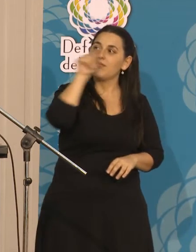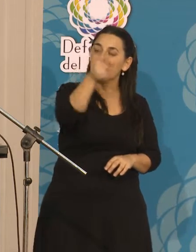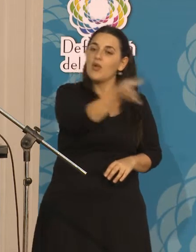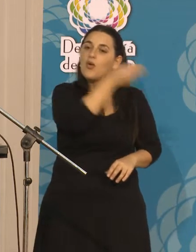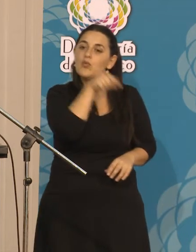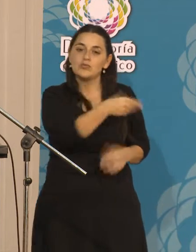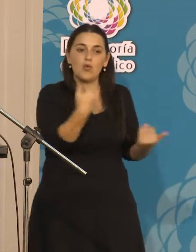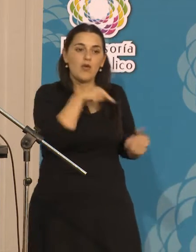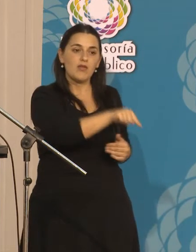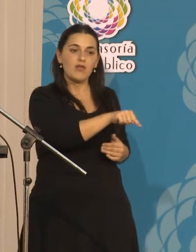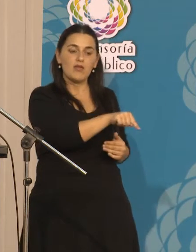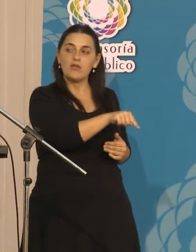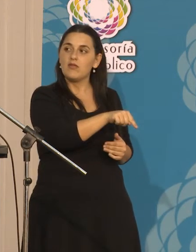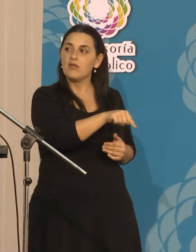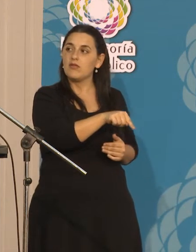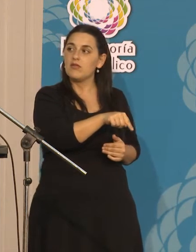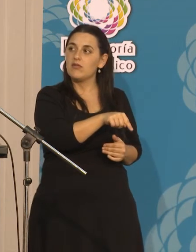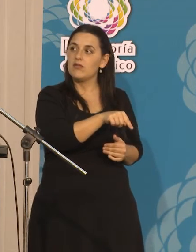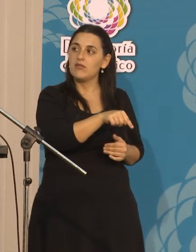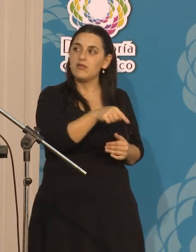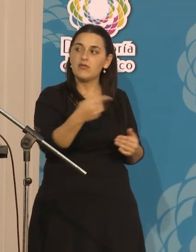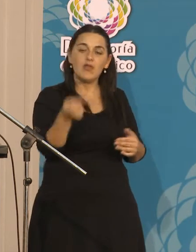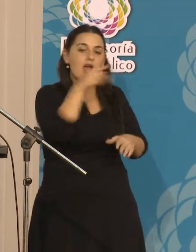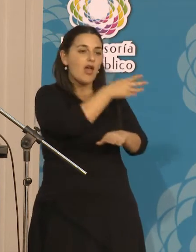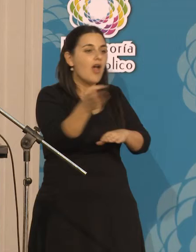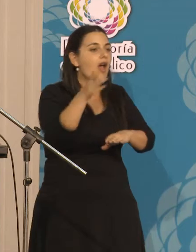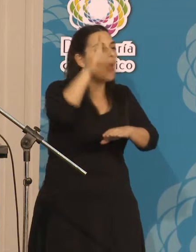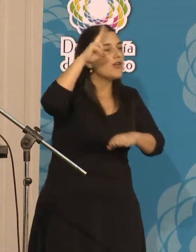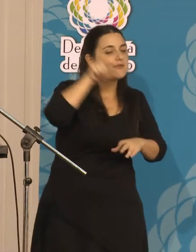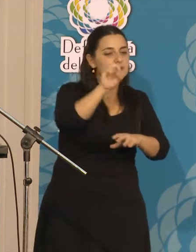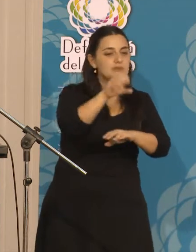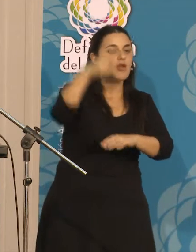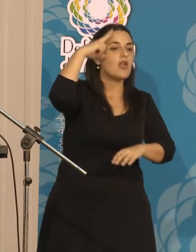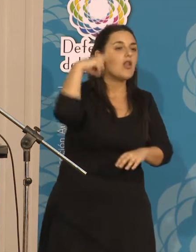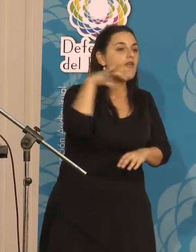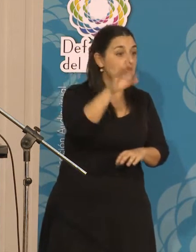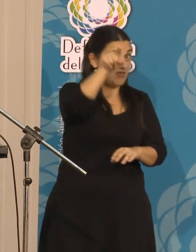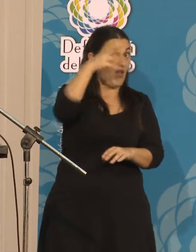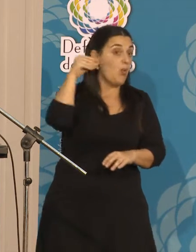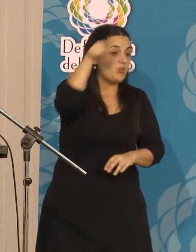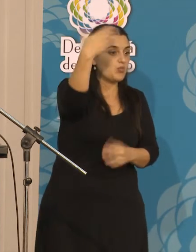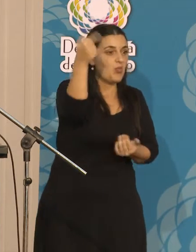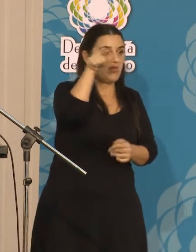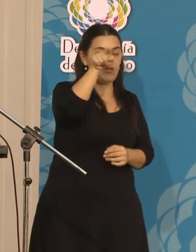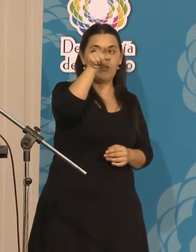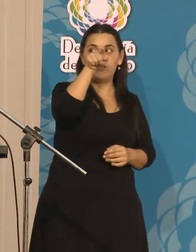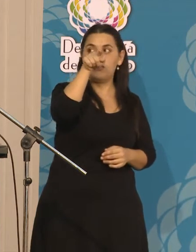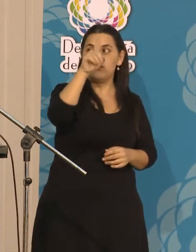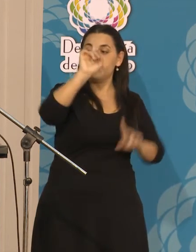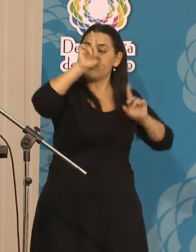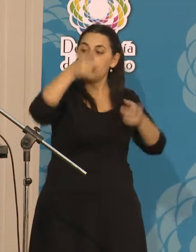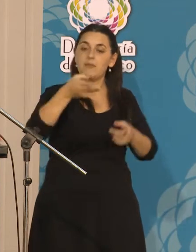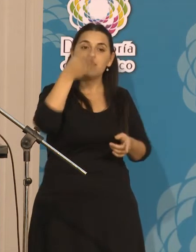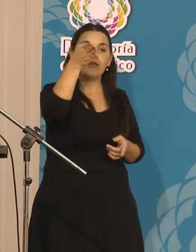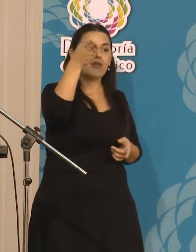es la AM990, que se escucha mucho, no sé si por acá. Pero también se hace sentir la voz